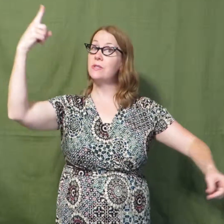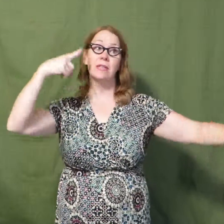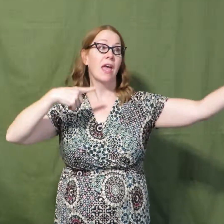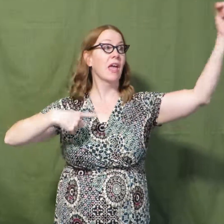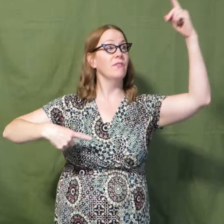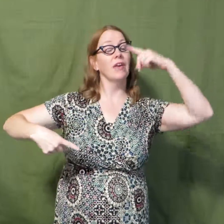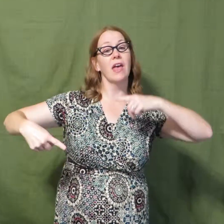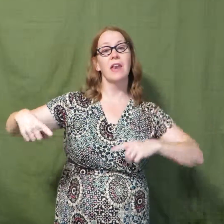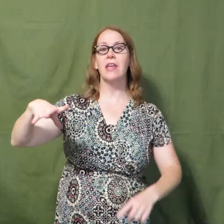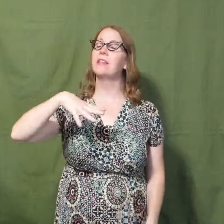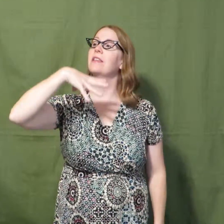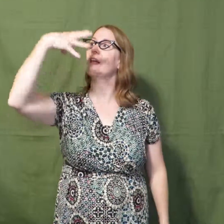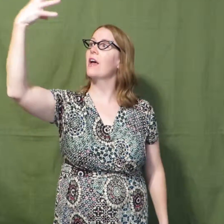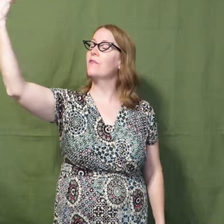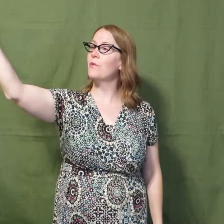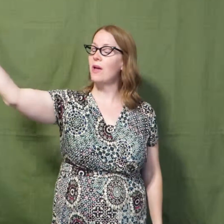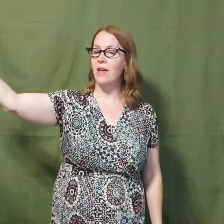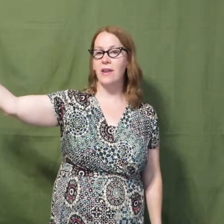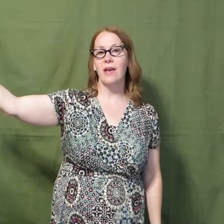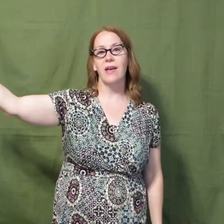que vienen de afuera.